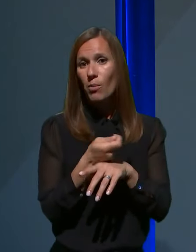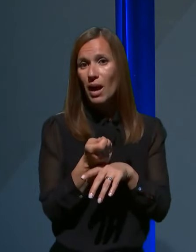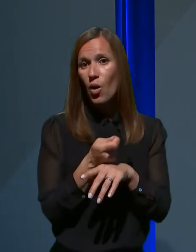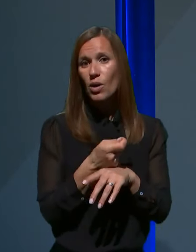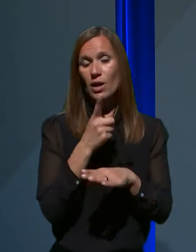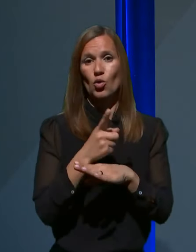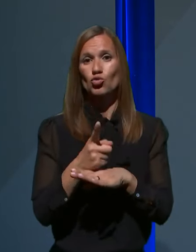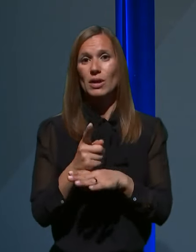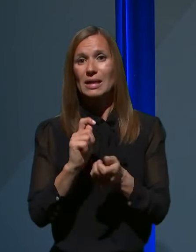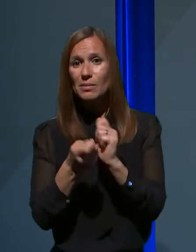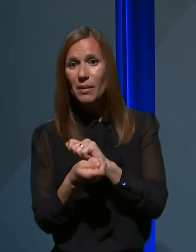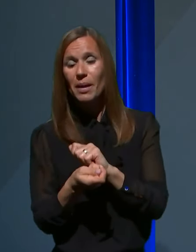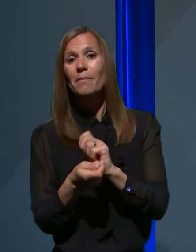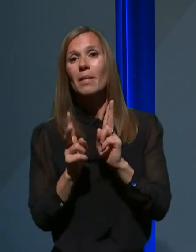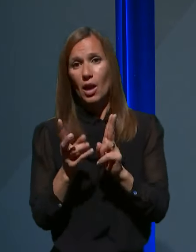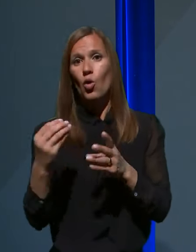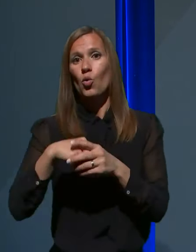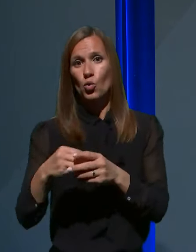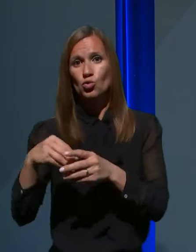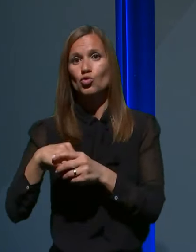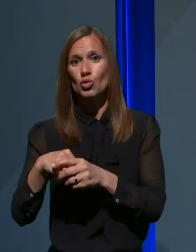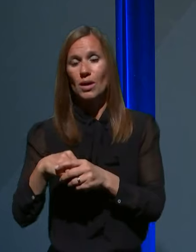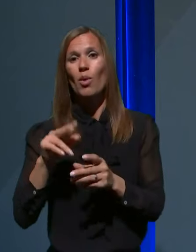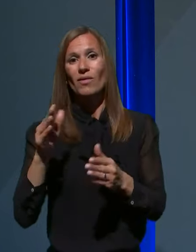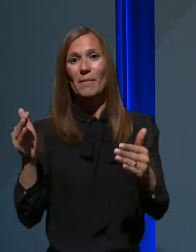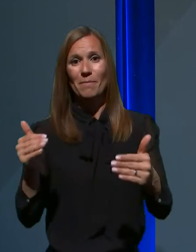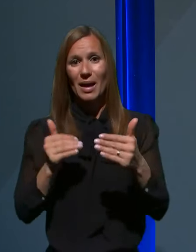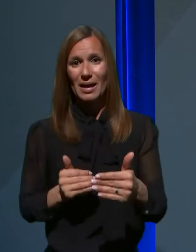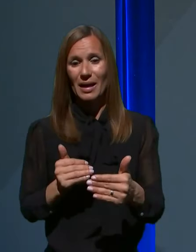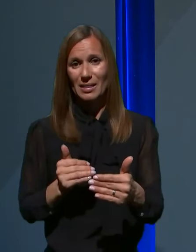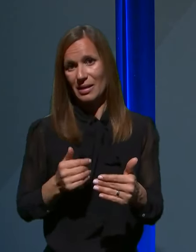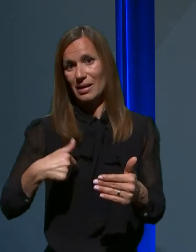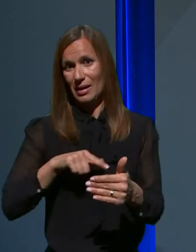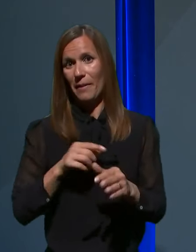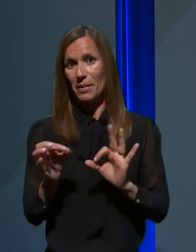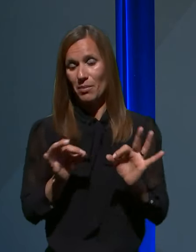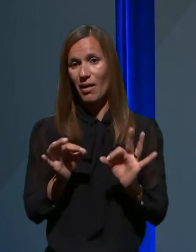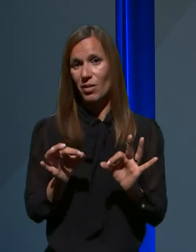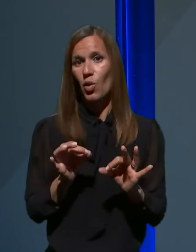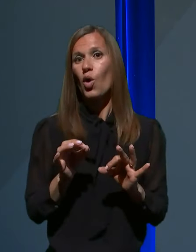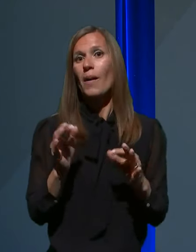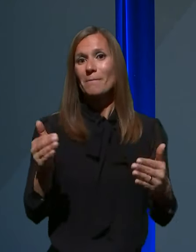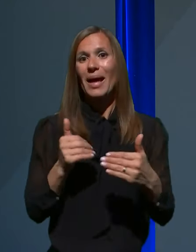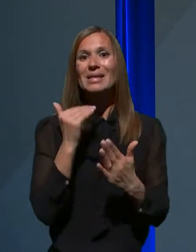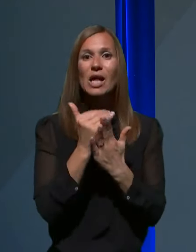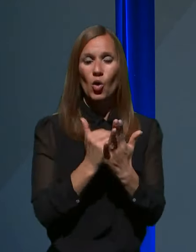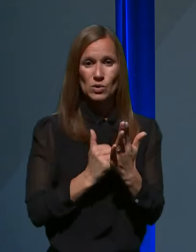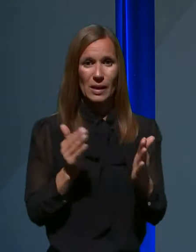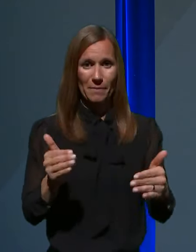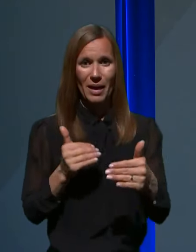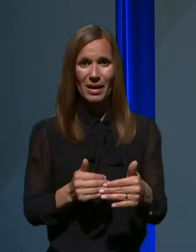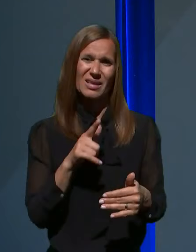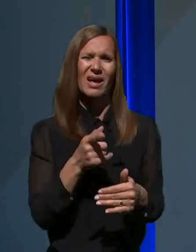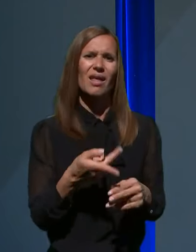spremembe vključujemo v paket, ki ga delamo zakonski, se pravi, to, kar gre najnujnejše